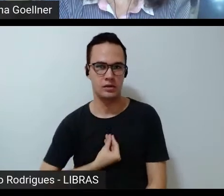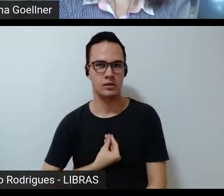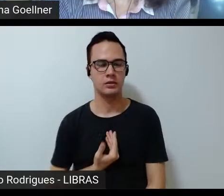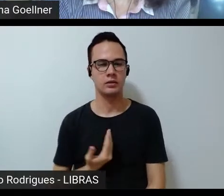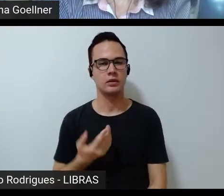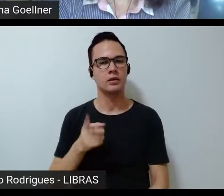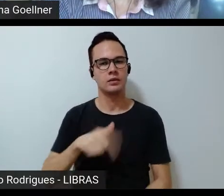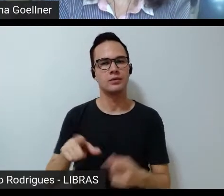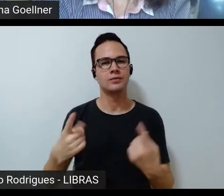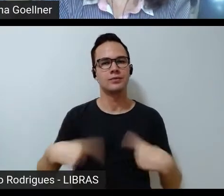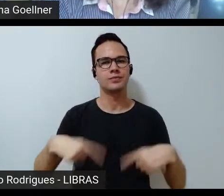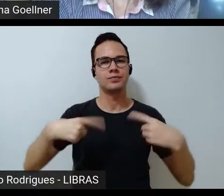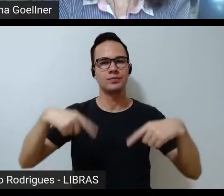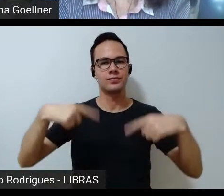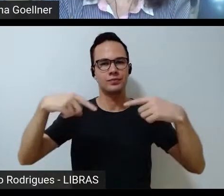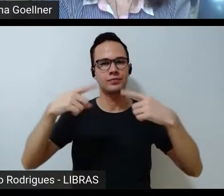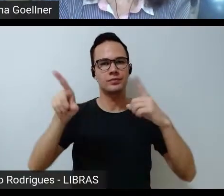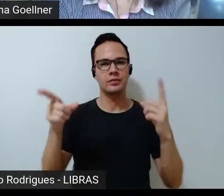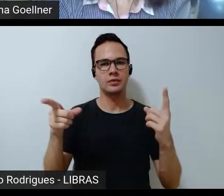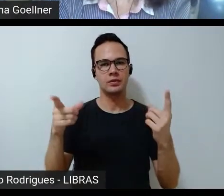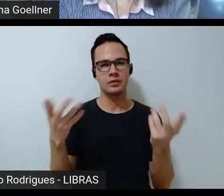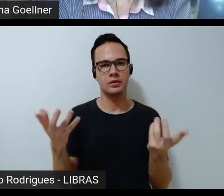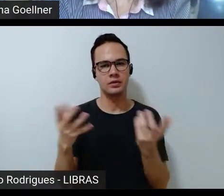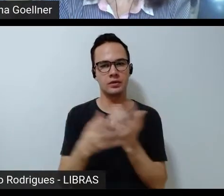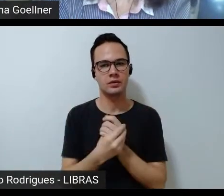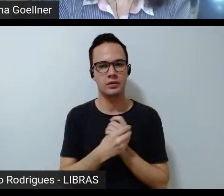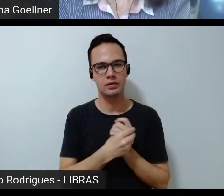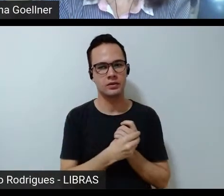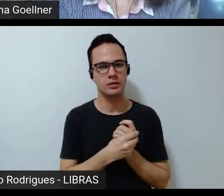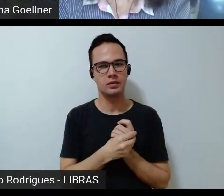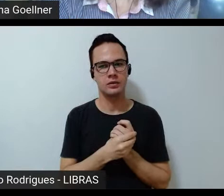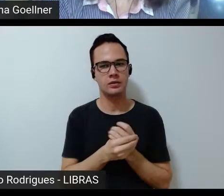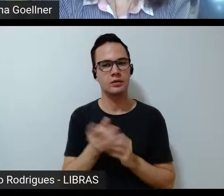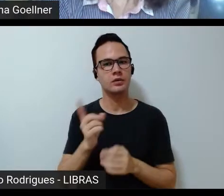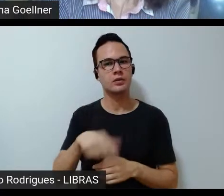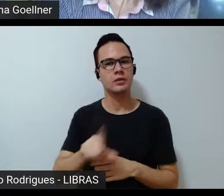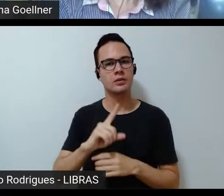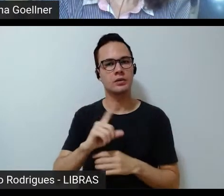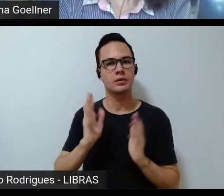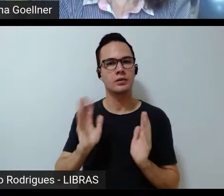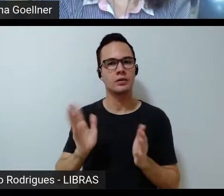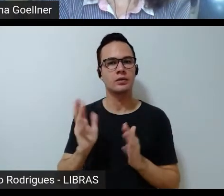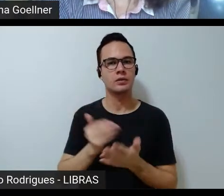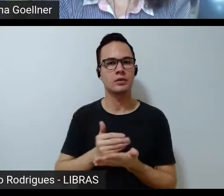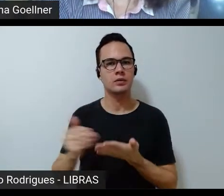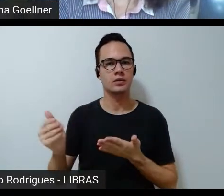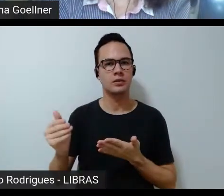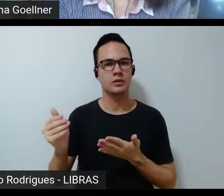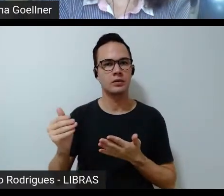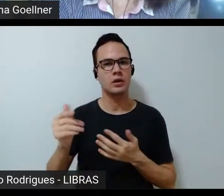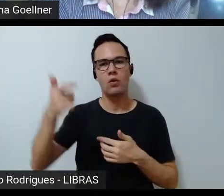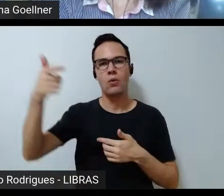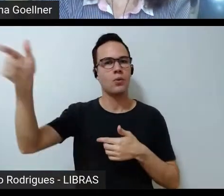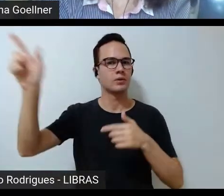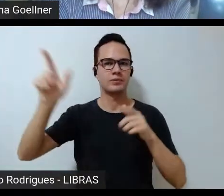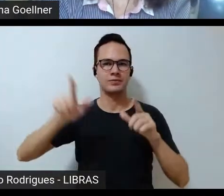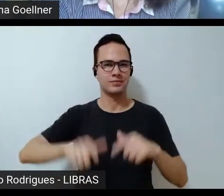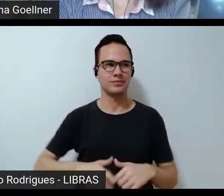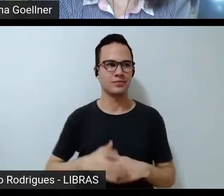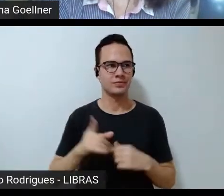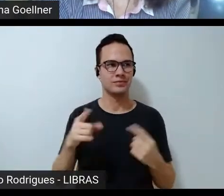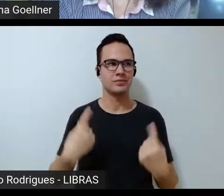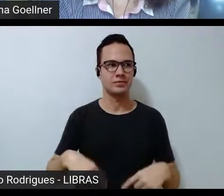essa discussão no debate, aí a gente está abrindo um outro ambiente de